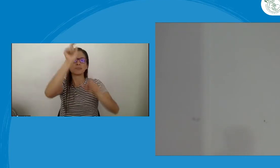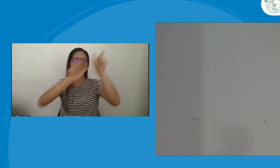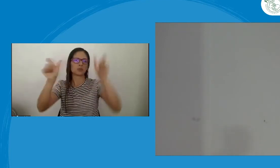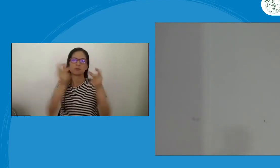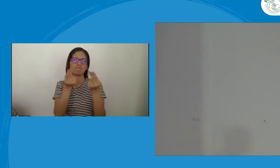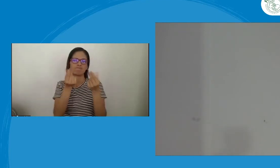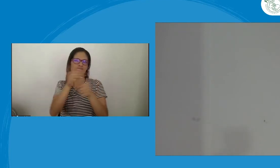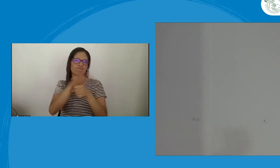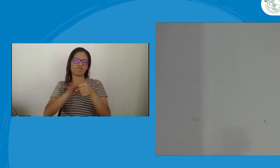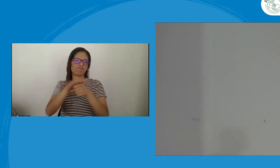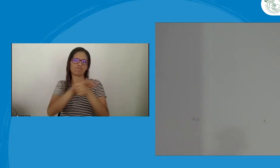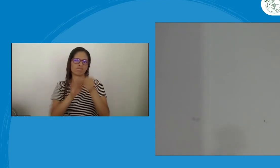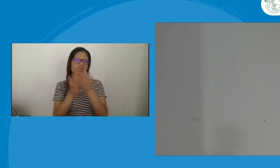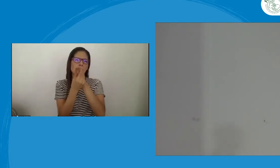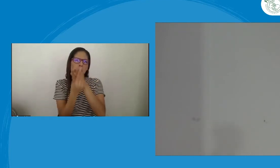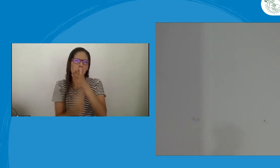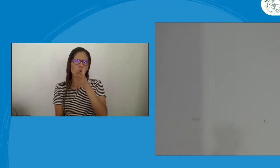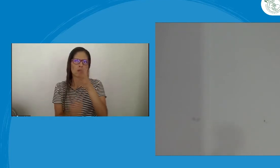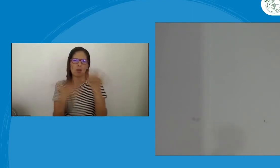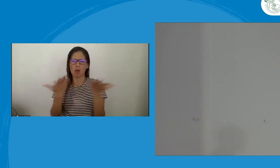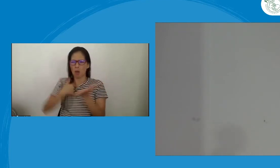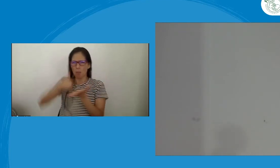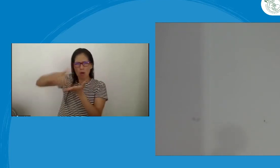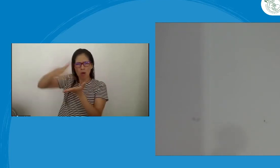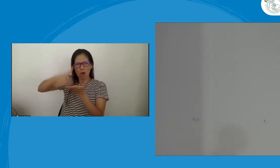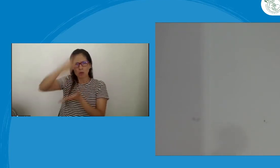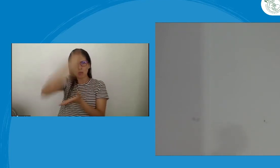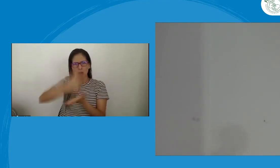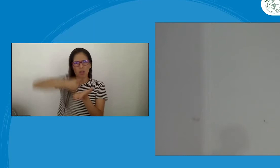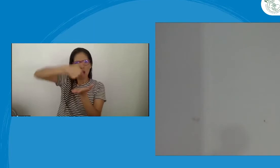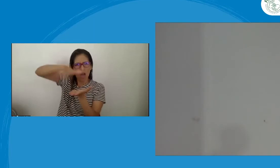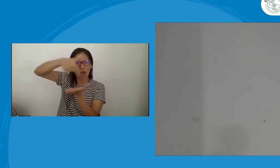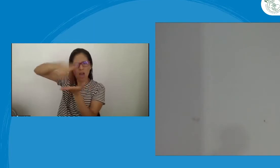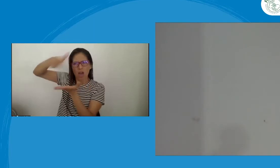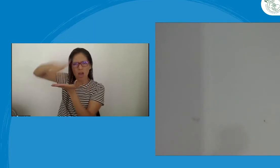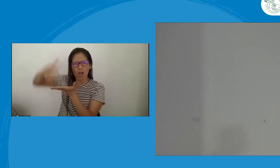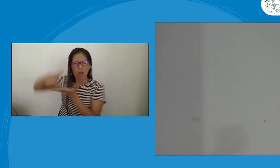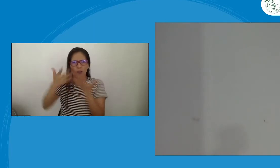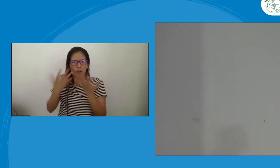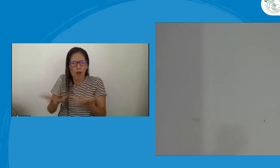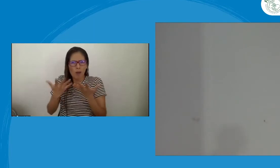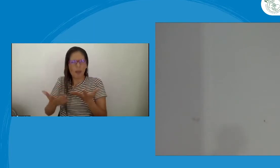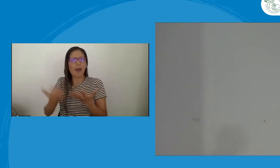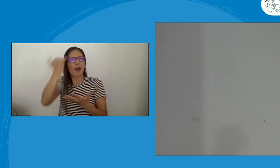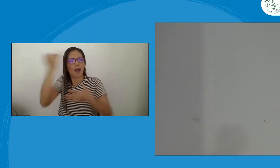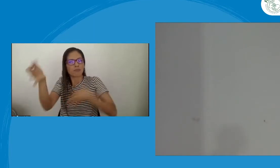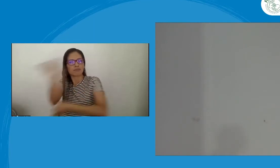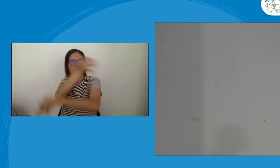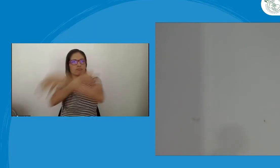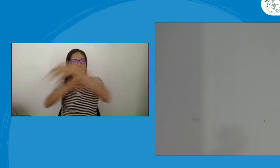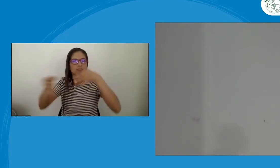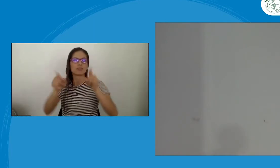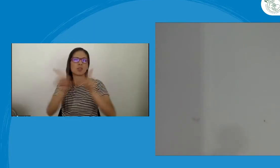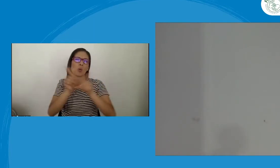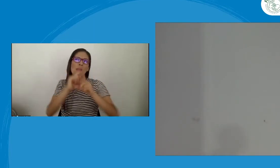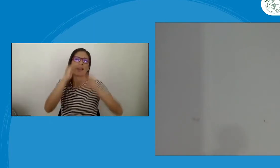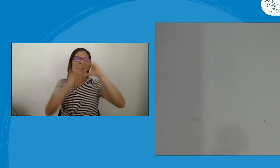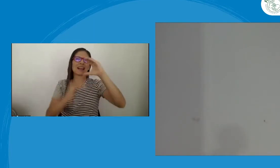también copas menstruales, porque pues realmente entendemos que la situación económica pues no es fácil. Ustedes saben que el gasto